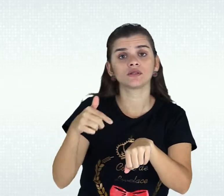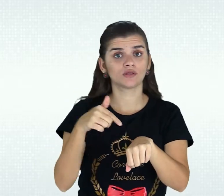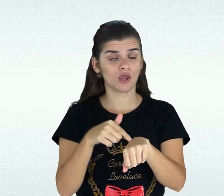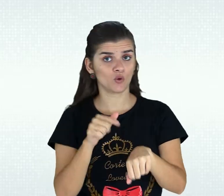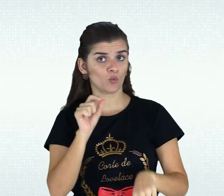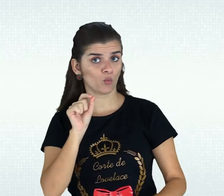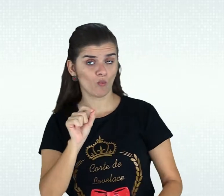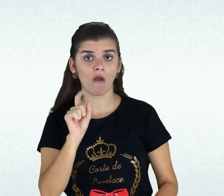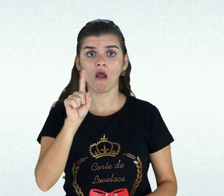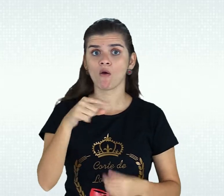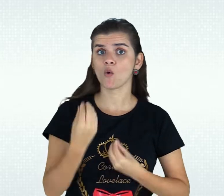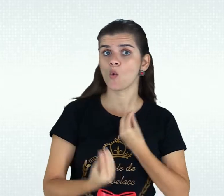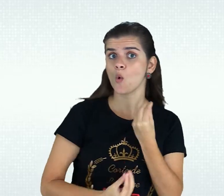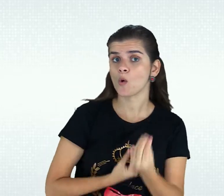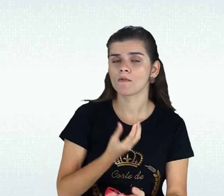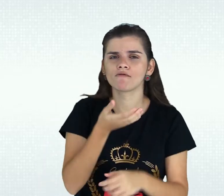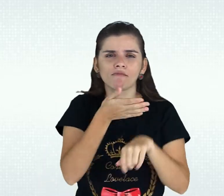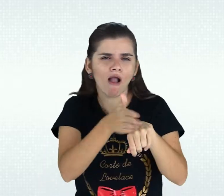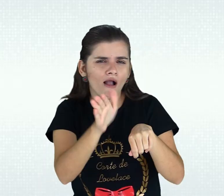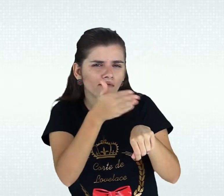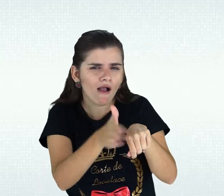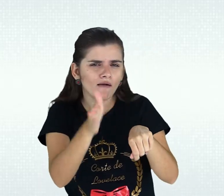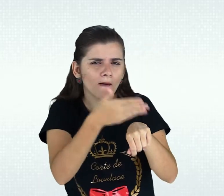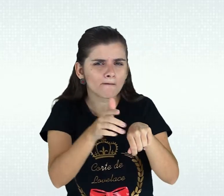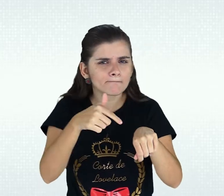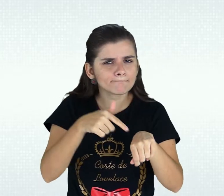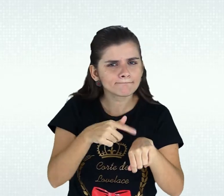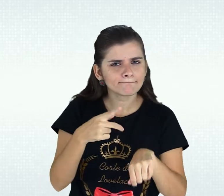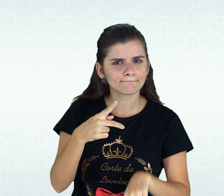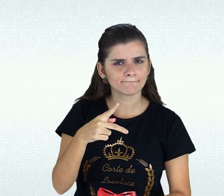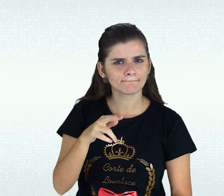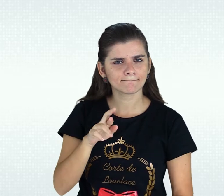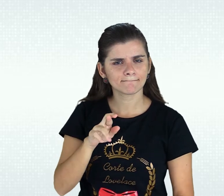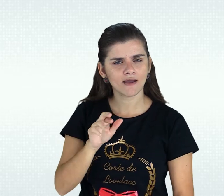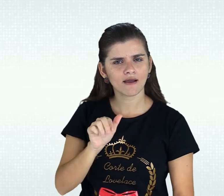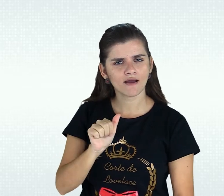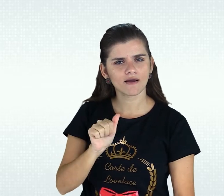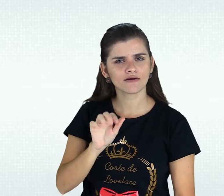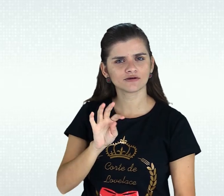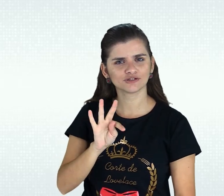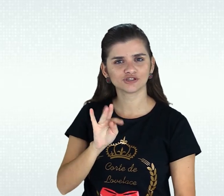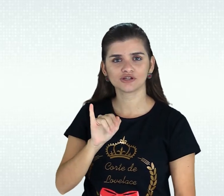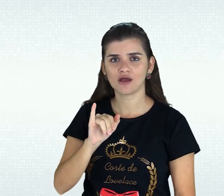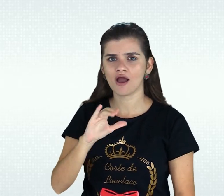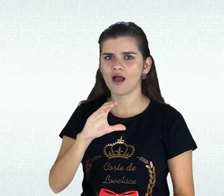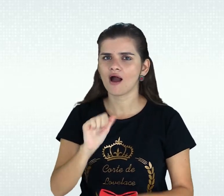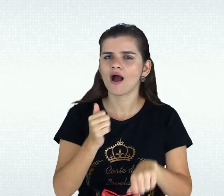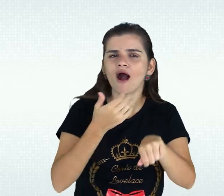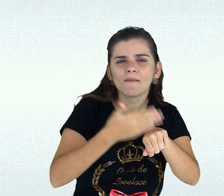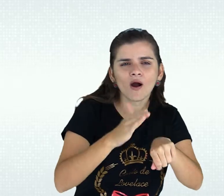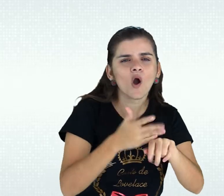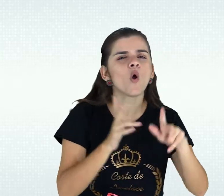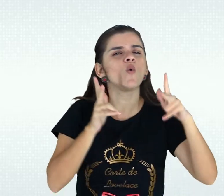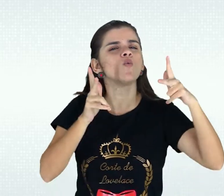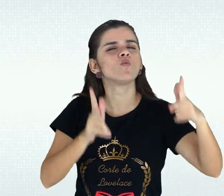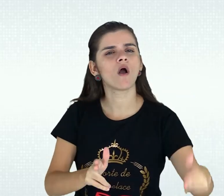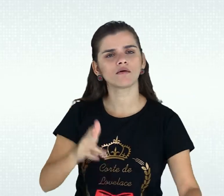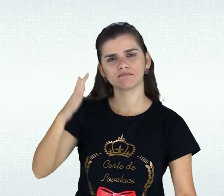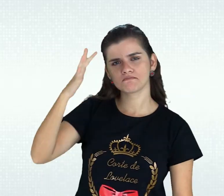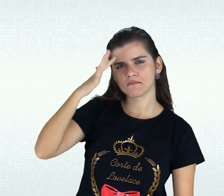sobre os conteúdos e atividades, tem-se um momento para a prática e reflexão das atividades, a fim de